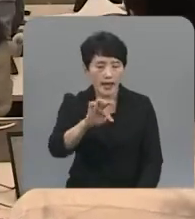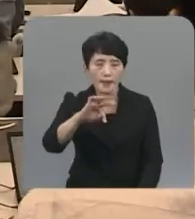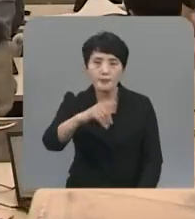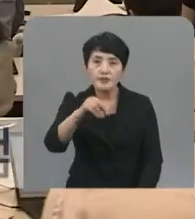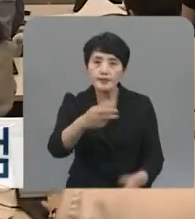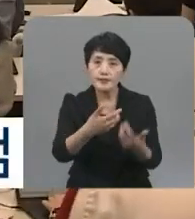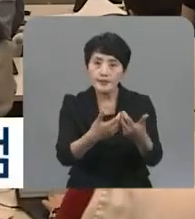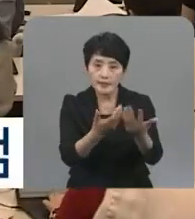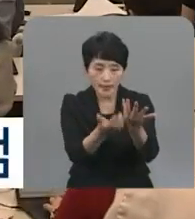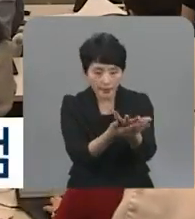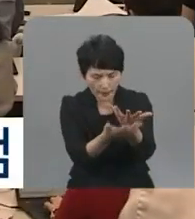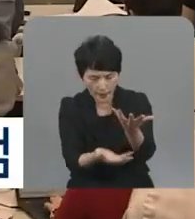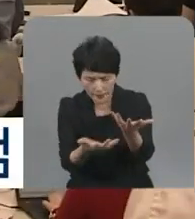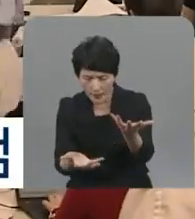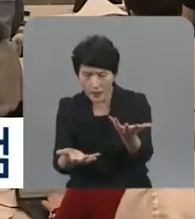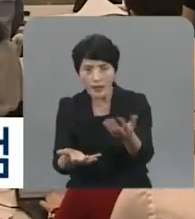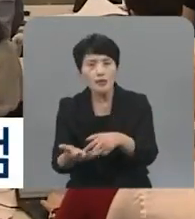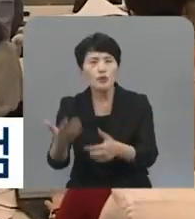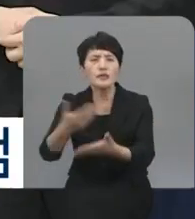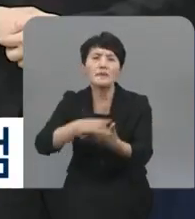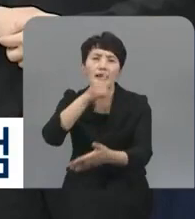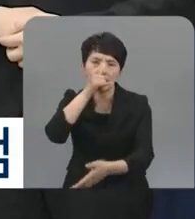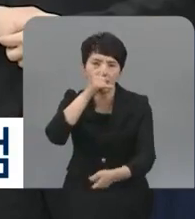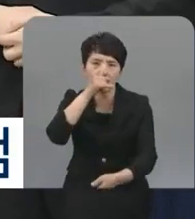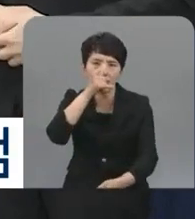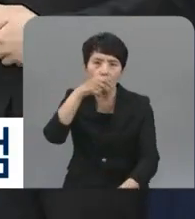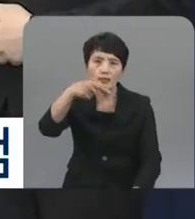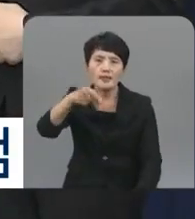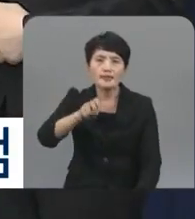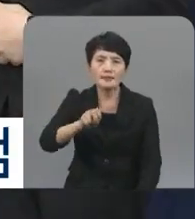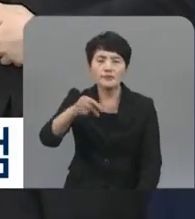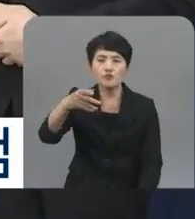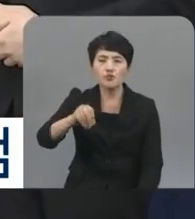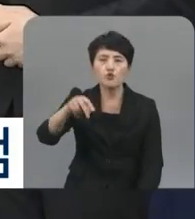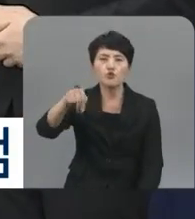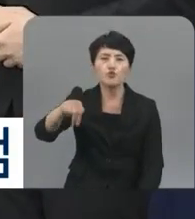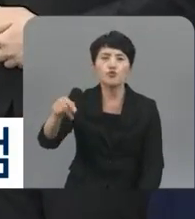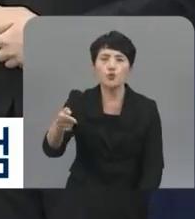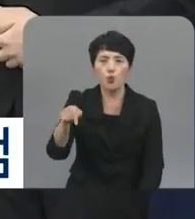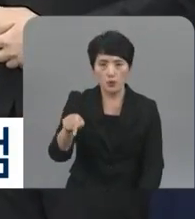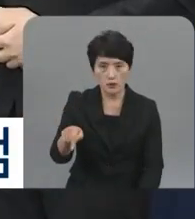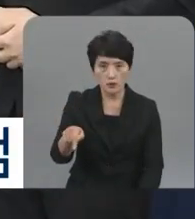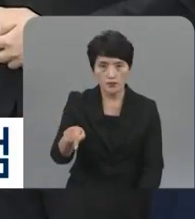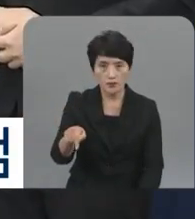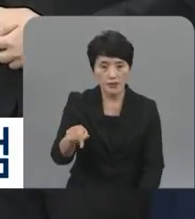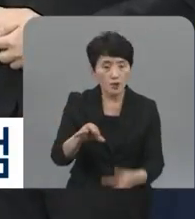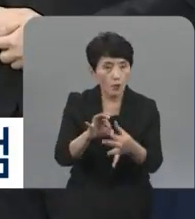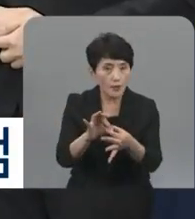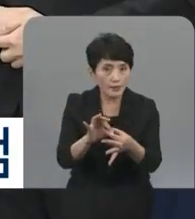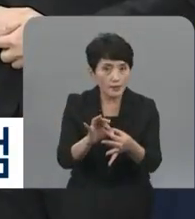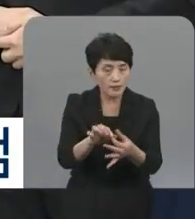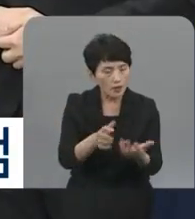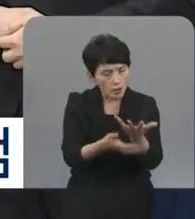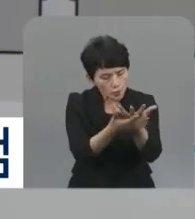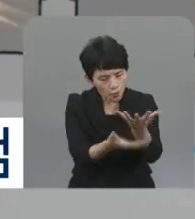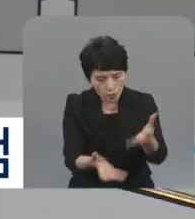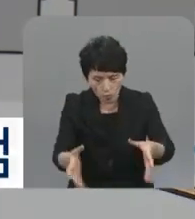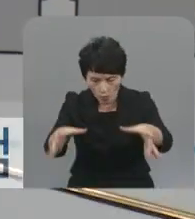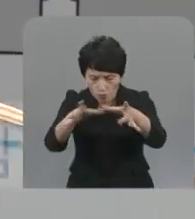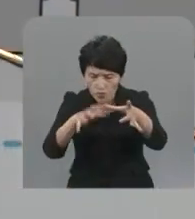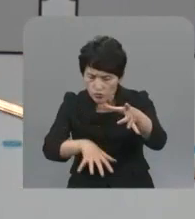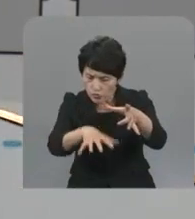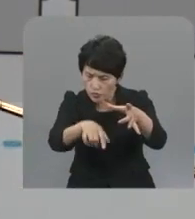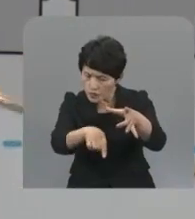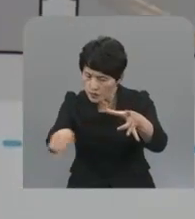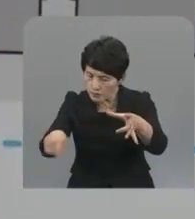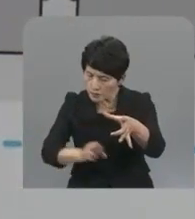провела двухдневную инспекцию объектов на АЭС Фукусима. Особое внимание уделялось специальной системе очистки и